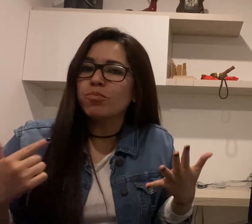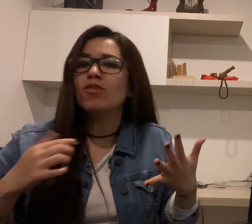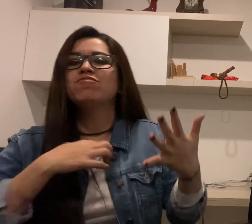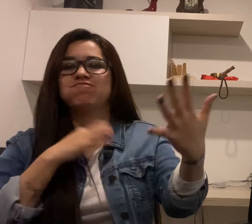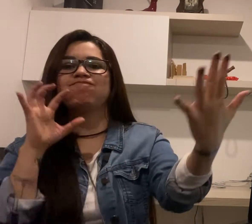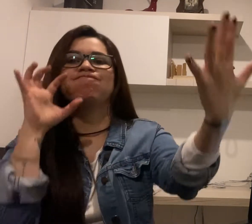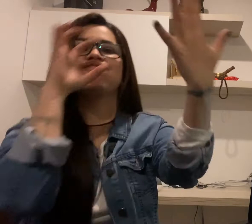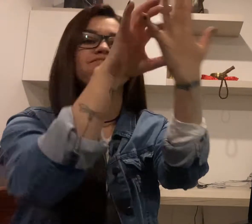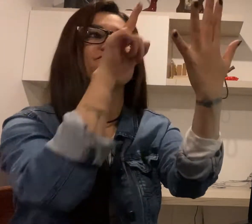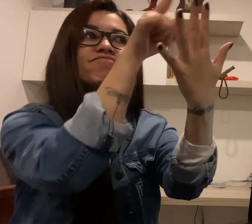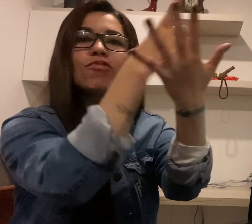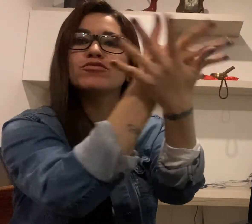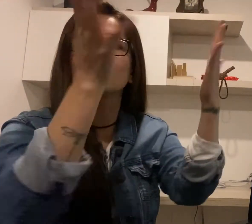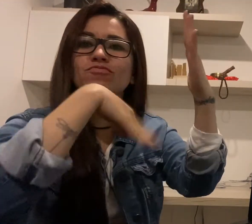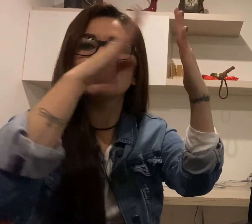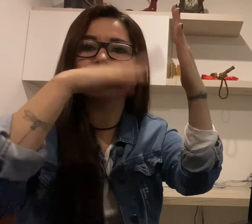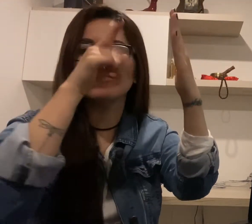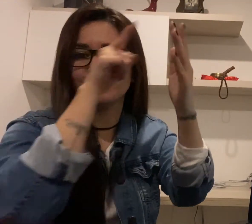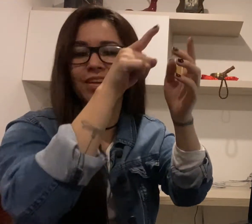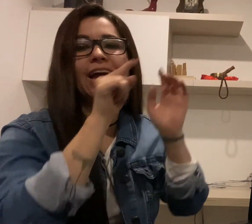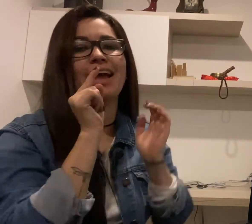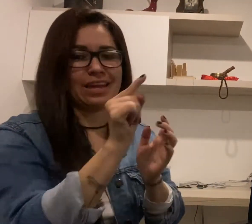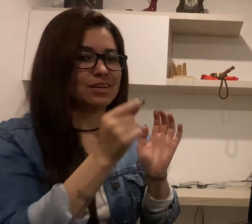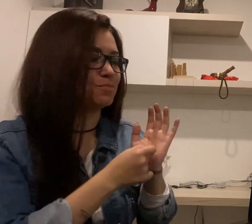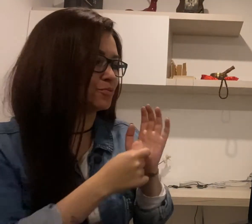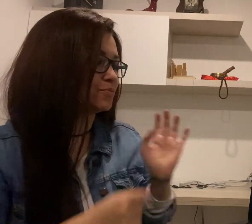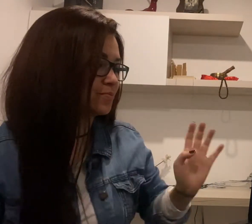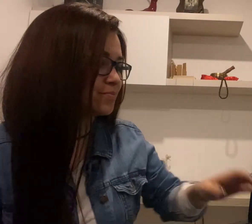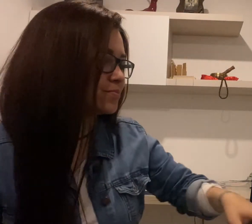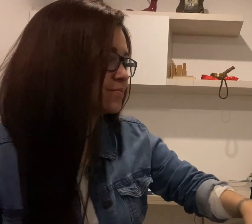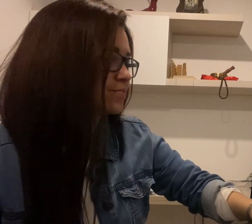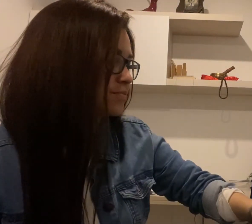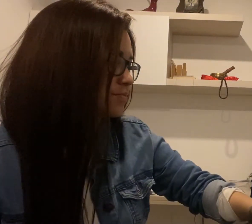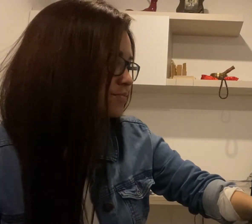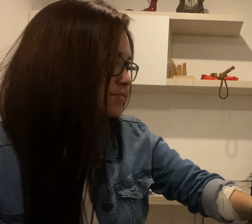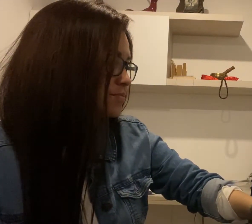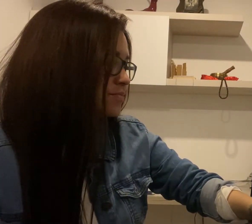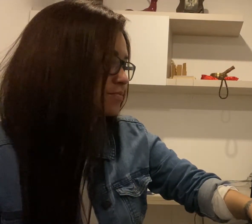Porque busca es utilizar esos elementos de la vida popular.